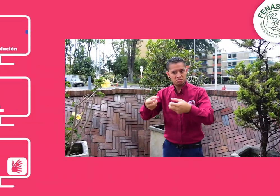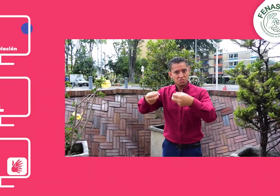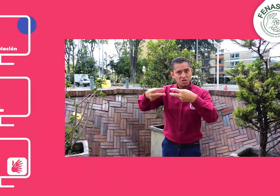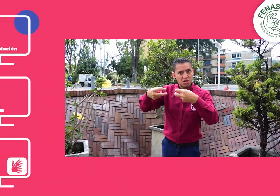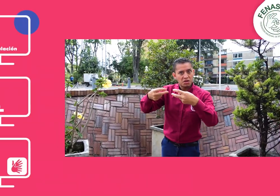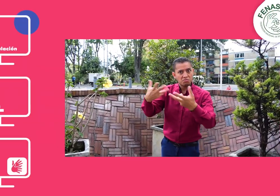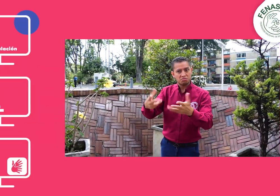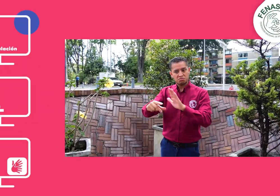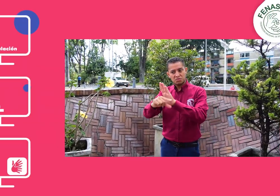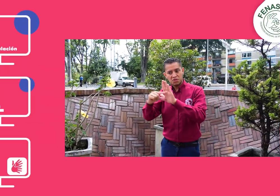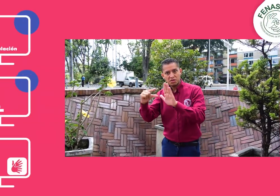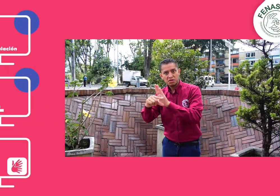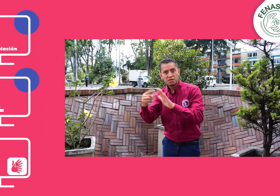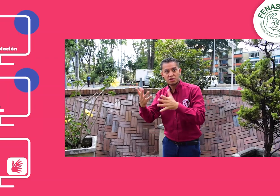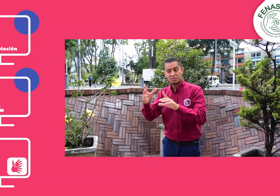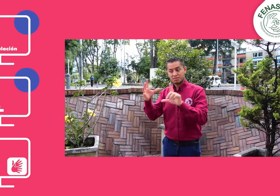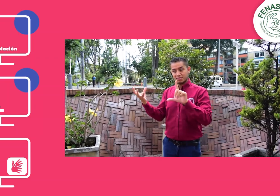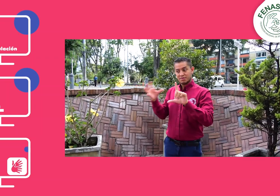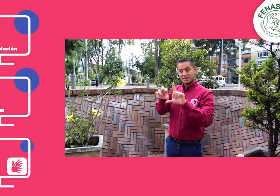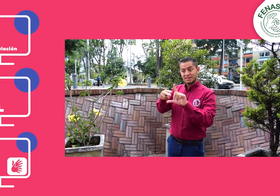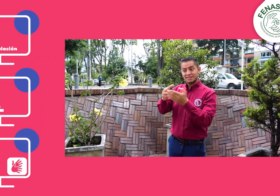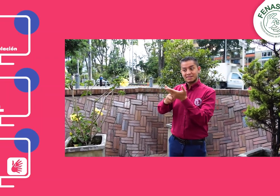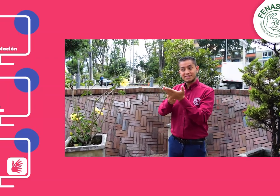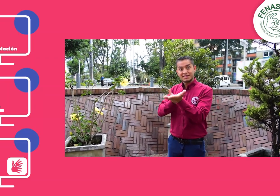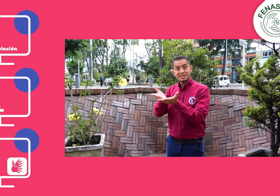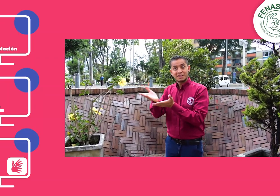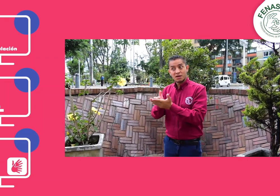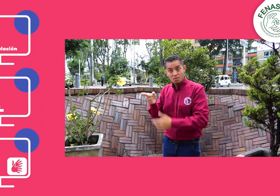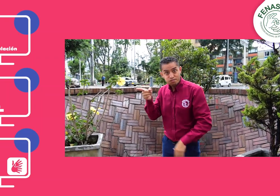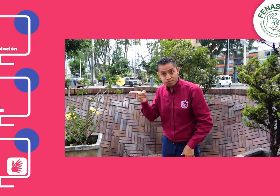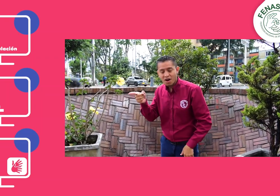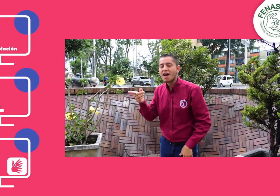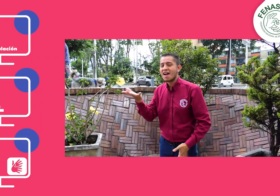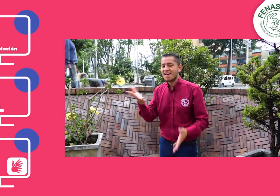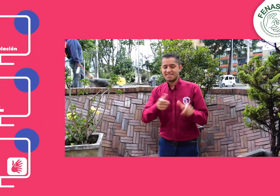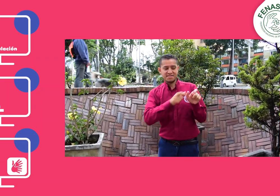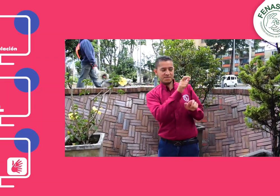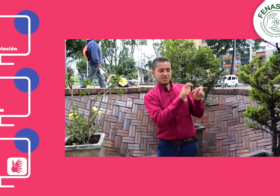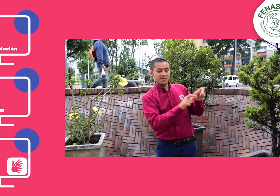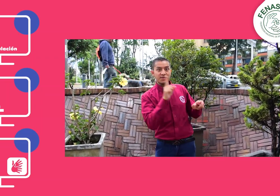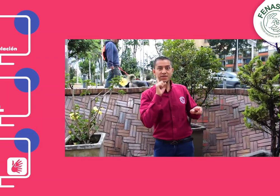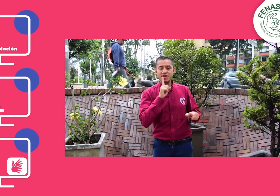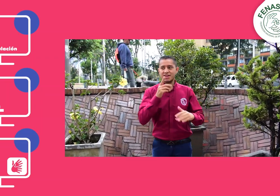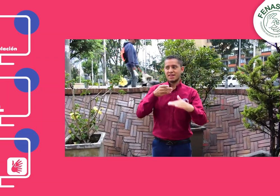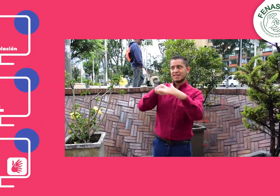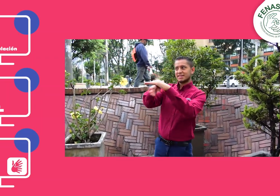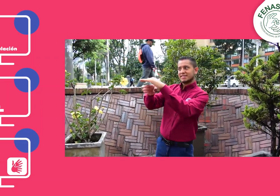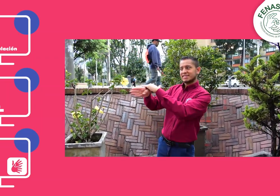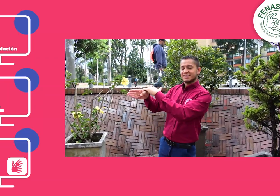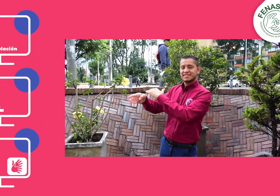de los subtítulos, el Club Caption y el servicio de interpretación a lengua de señas colombiana en la televisión.